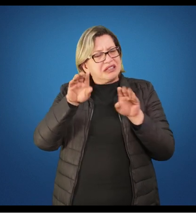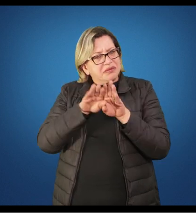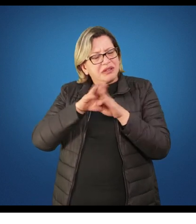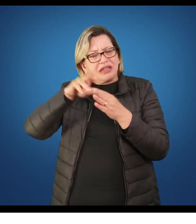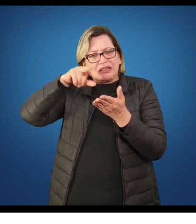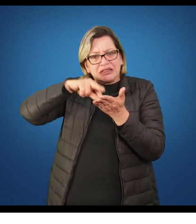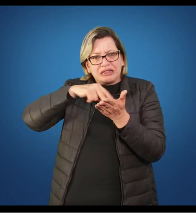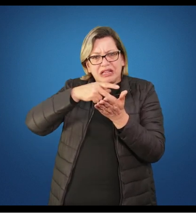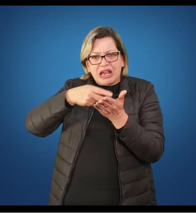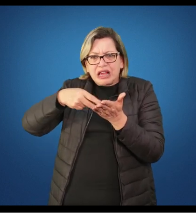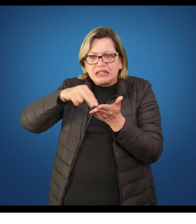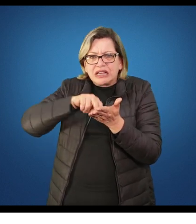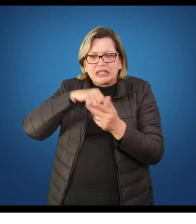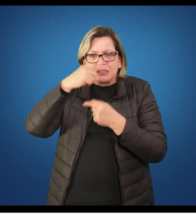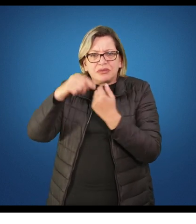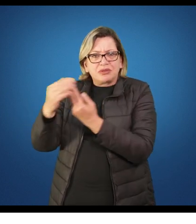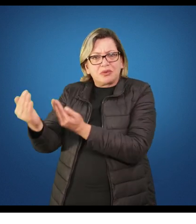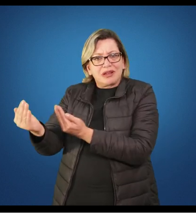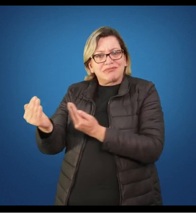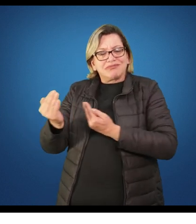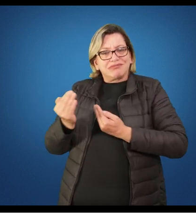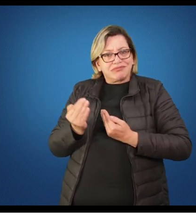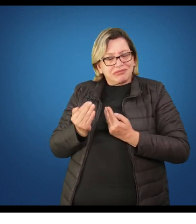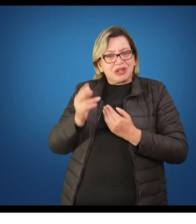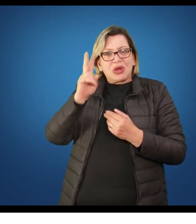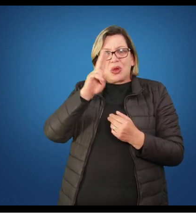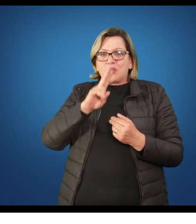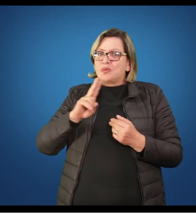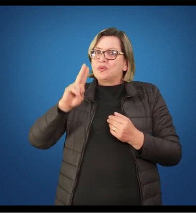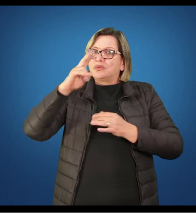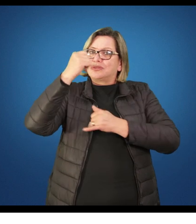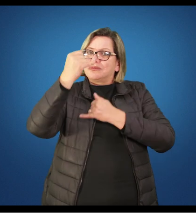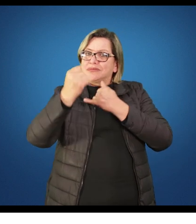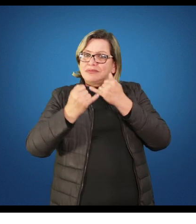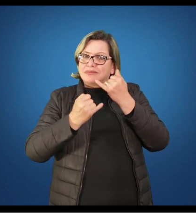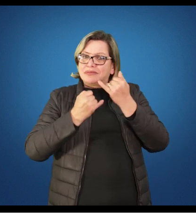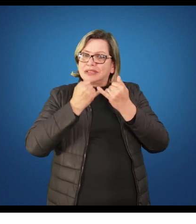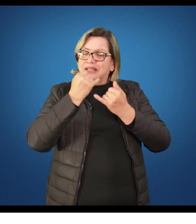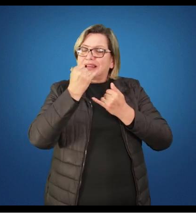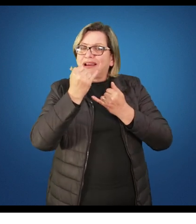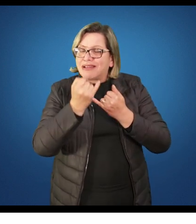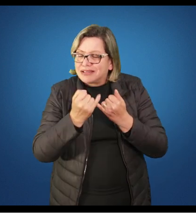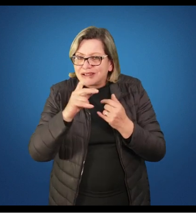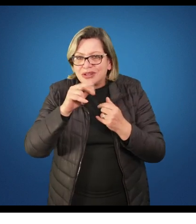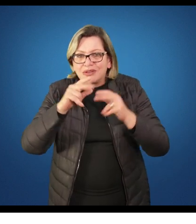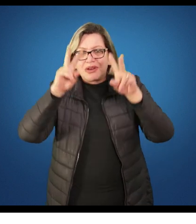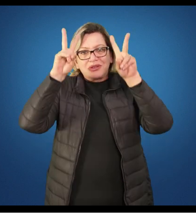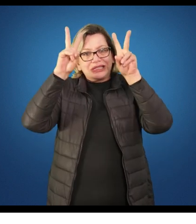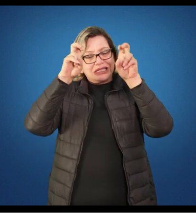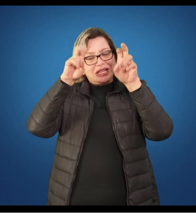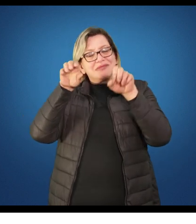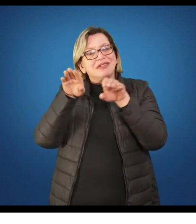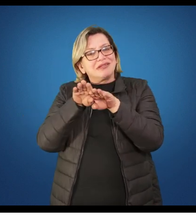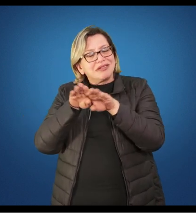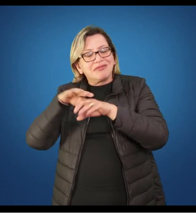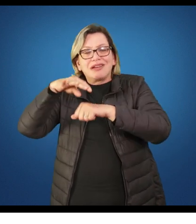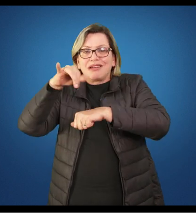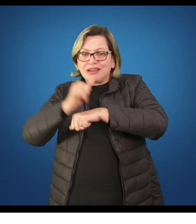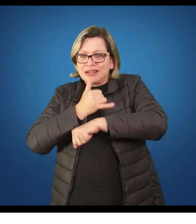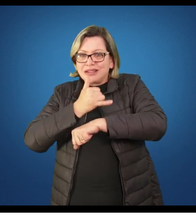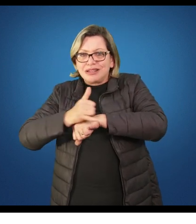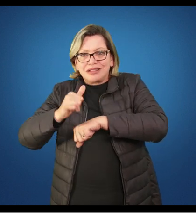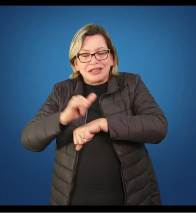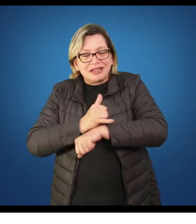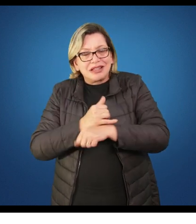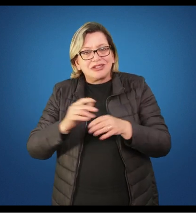com os adolescentes, eu vou continuar utilizando dos jogos e brincadeiras tanto como conteúdo, como também como estratégia